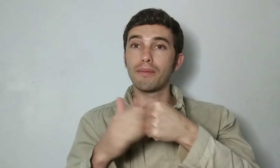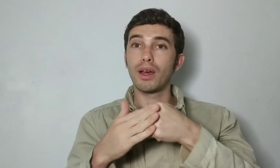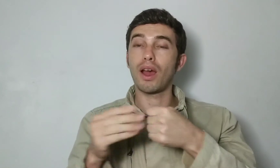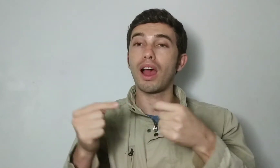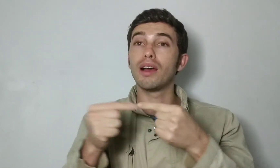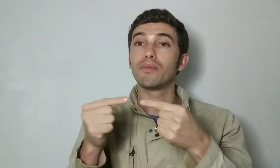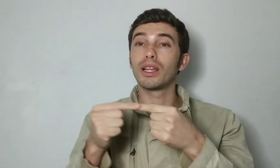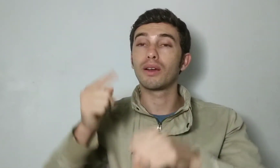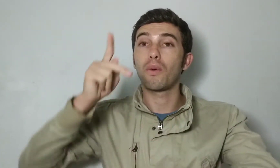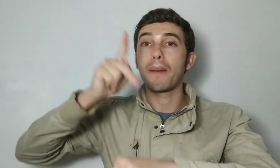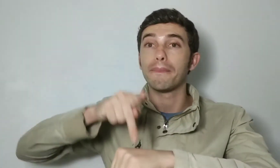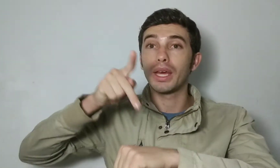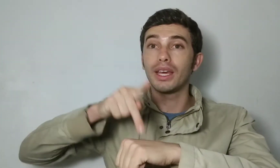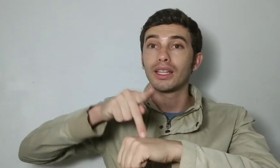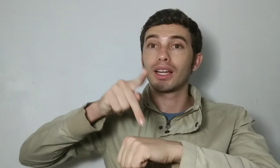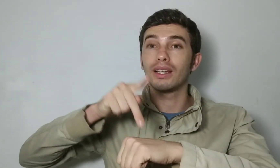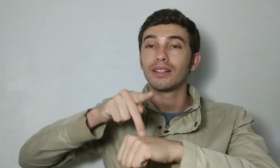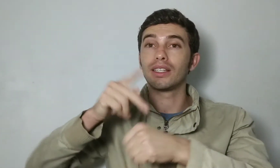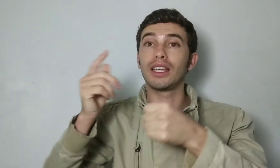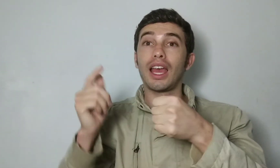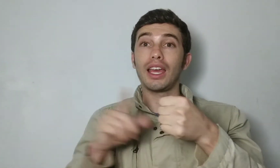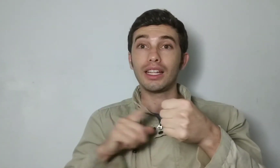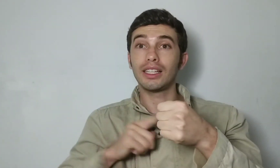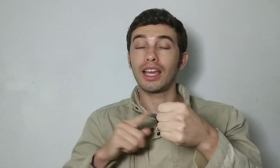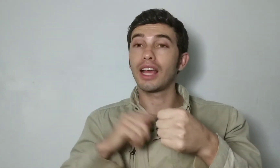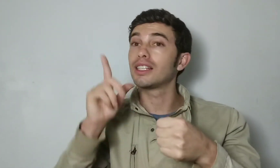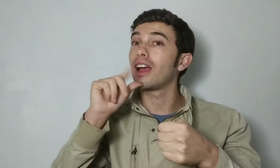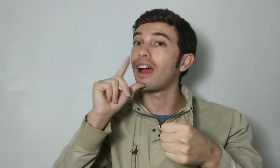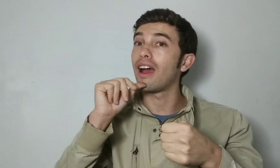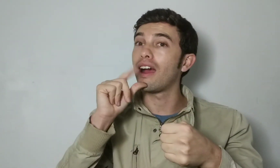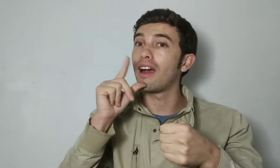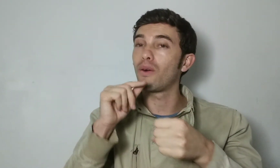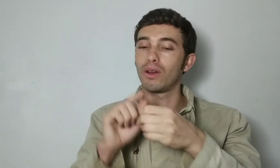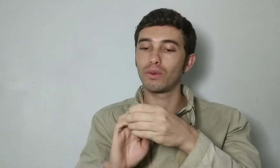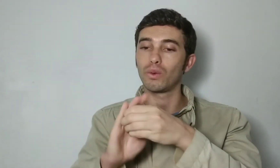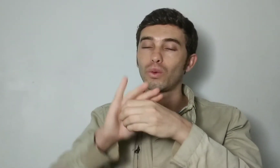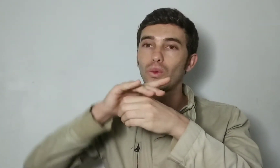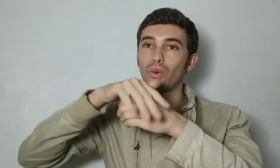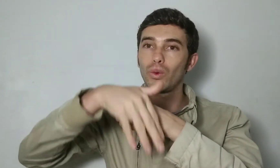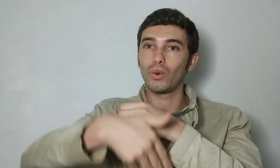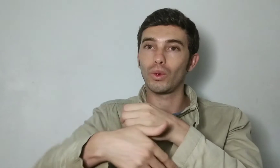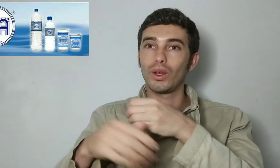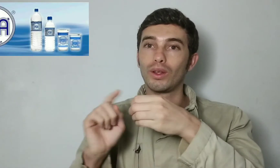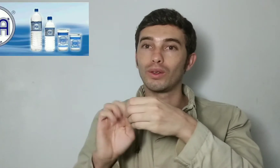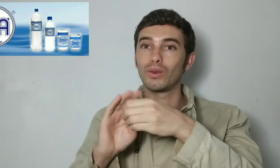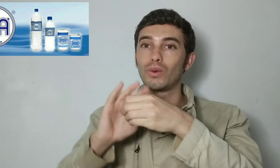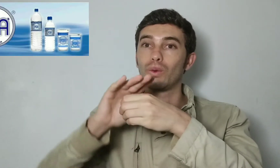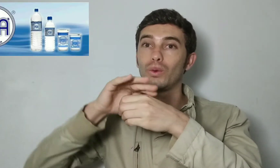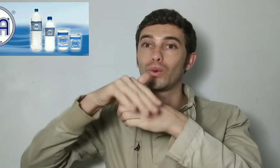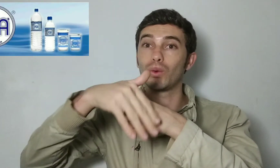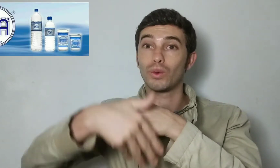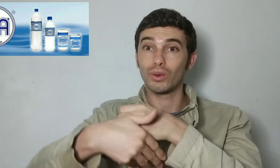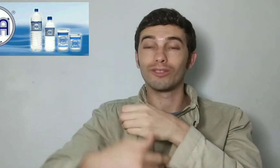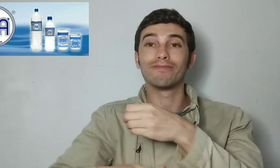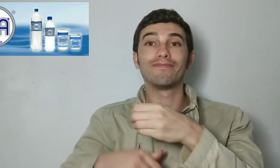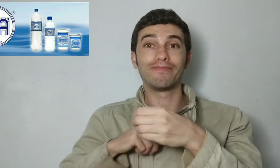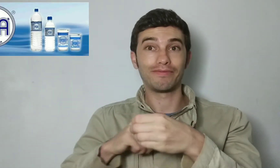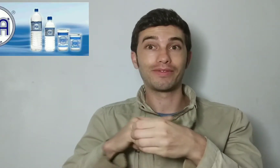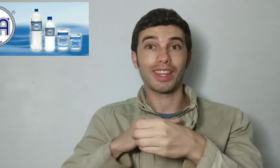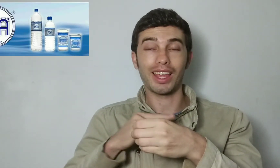quê? Essa mão fechada representa a pedra, e aí dessa pedra tem